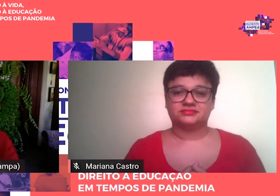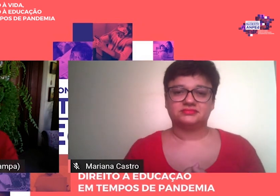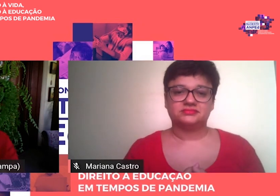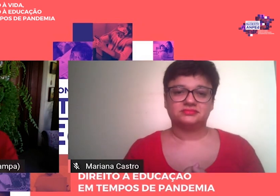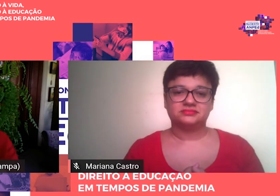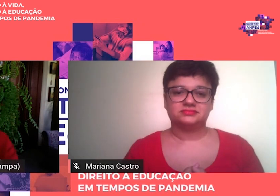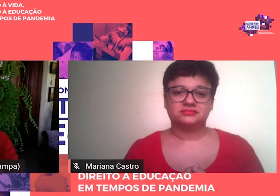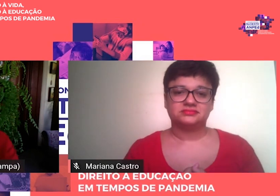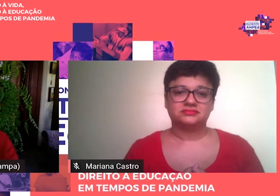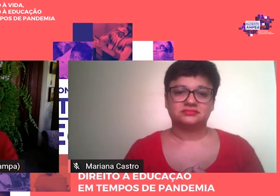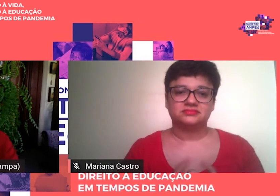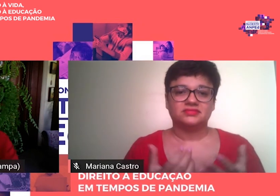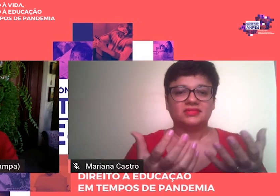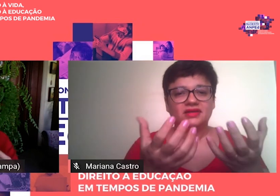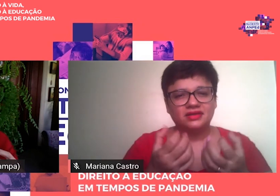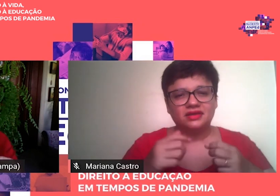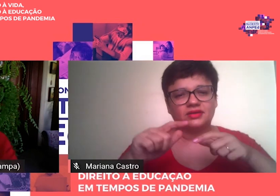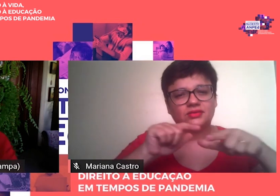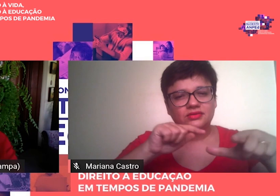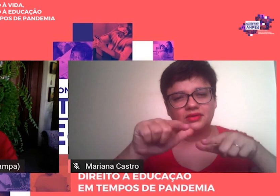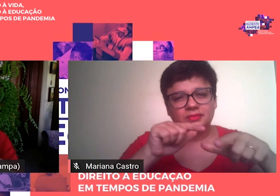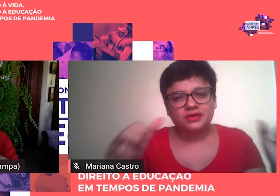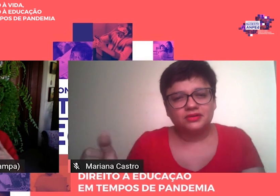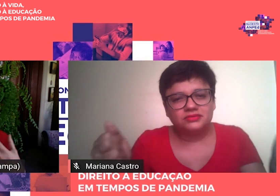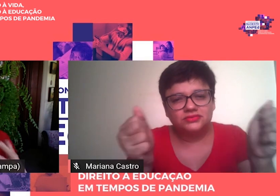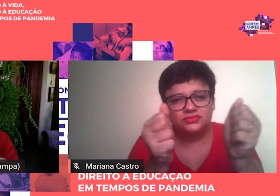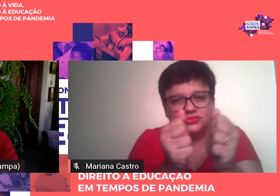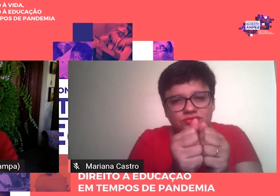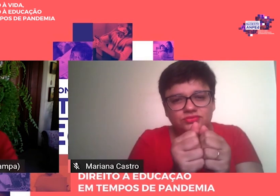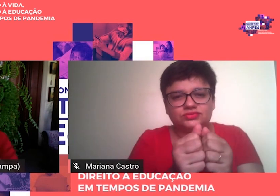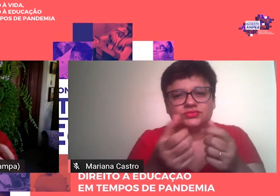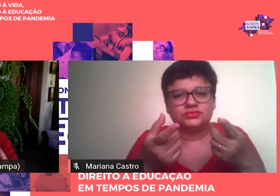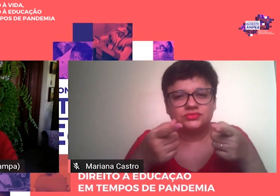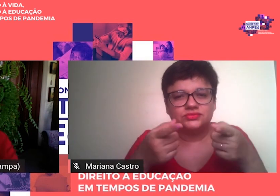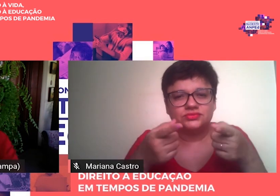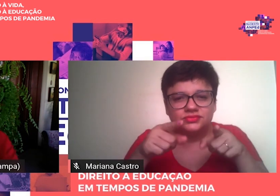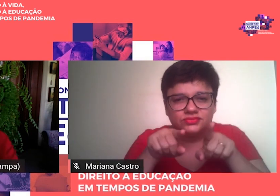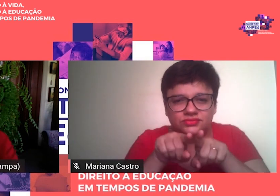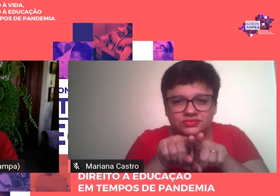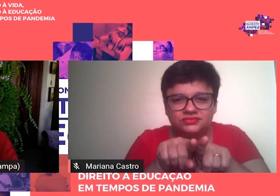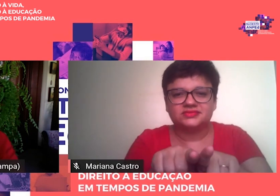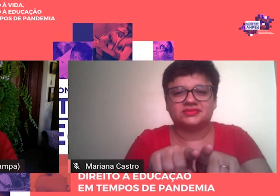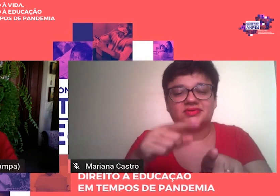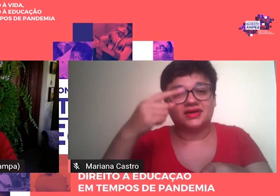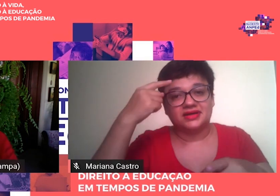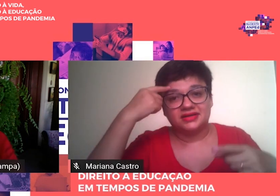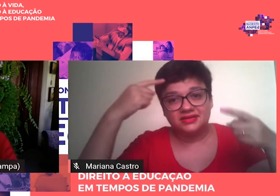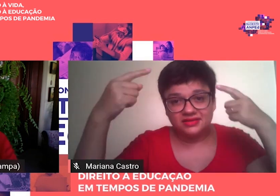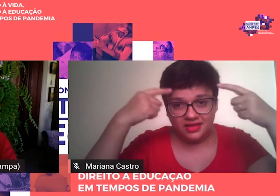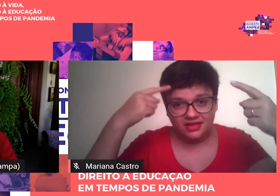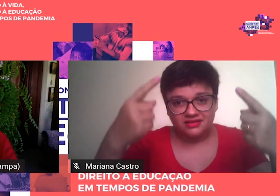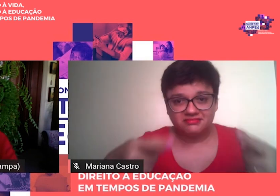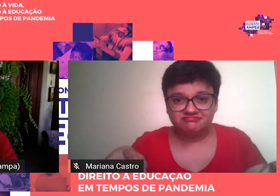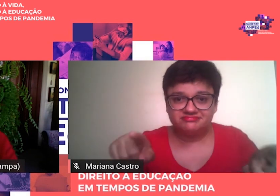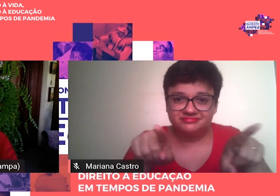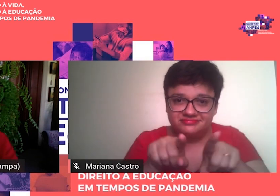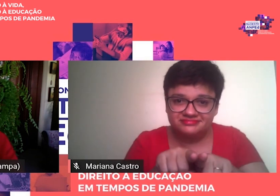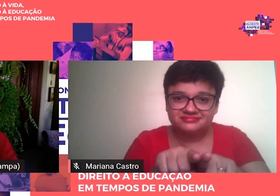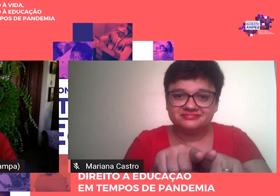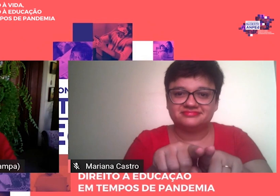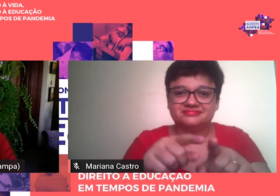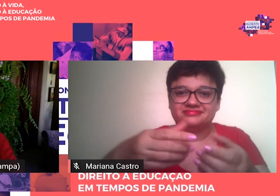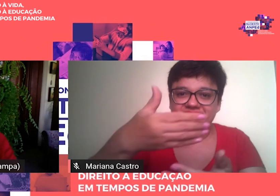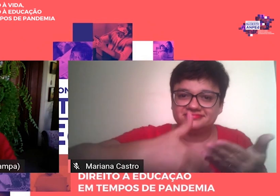digamos, trabalho conjunto, este convênio, este protocolo de cooperação entre a